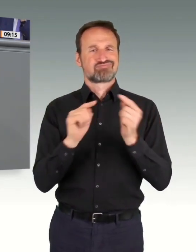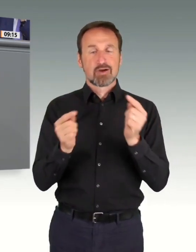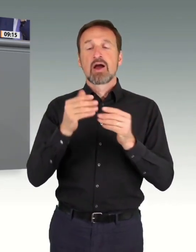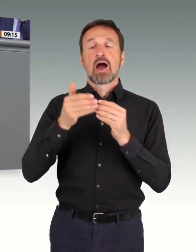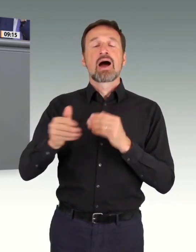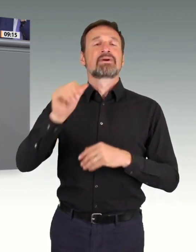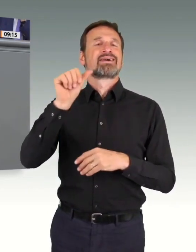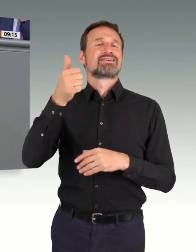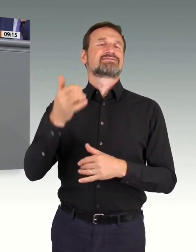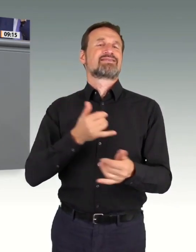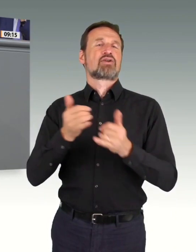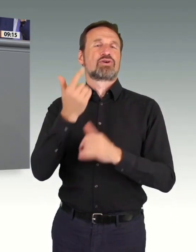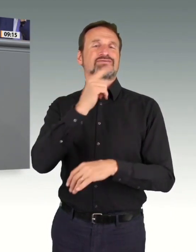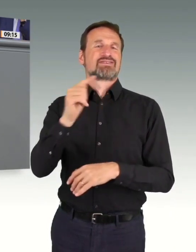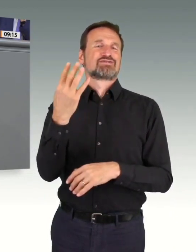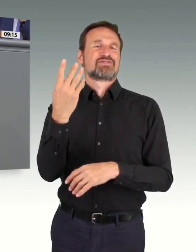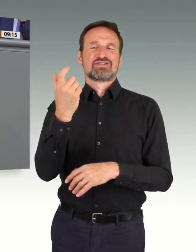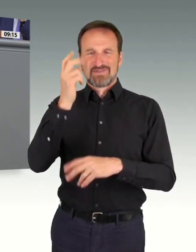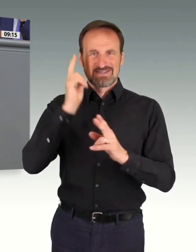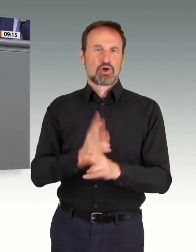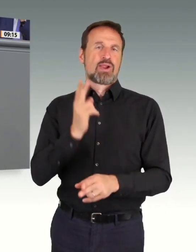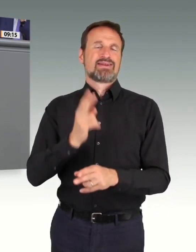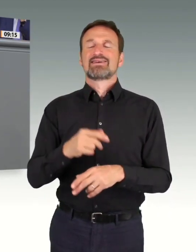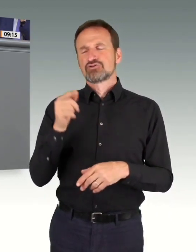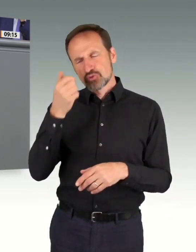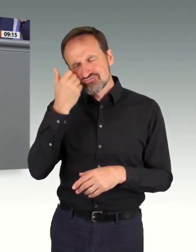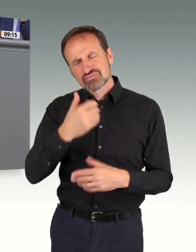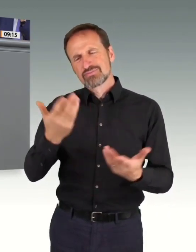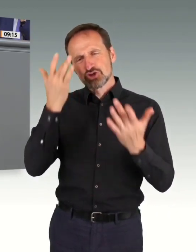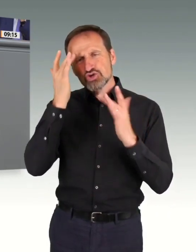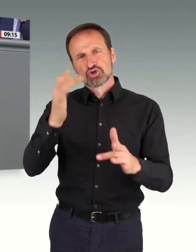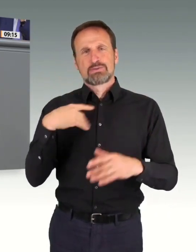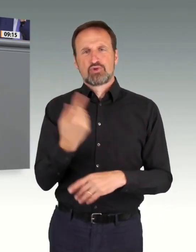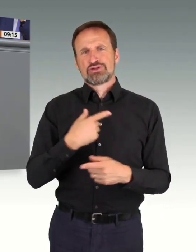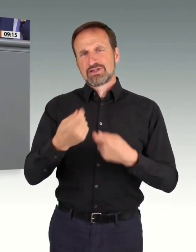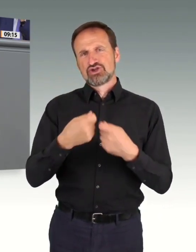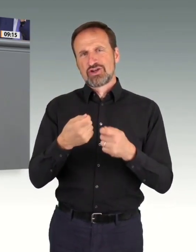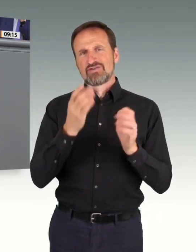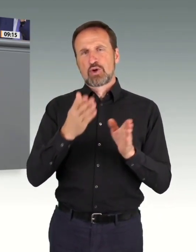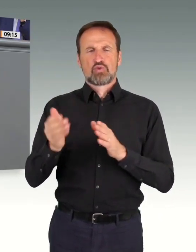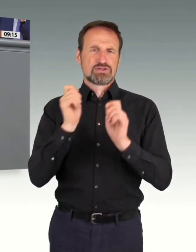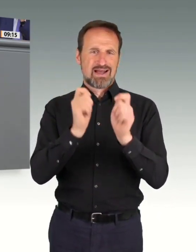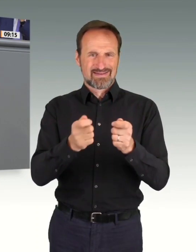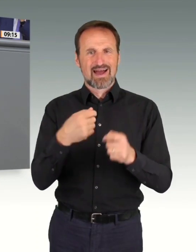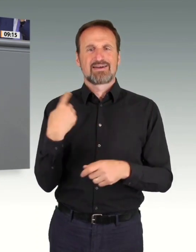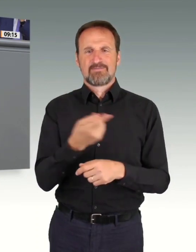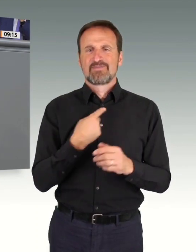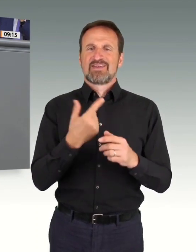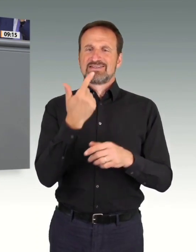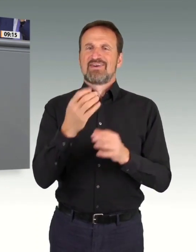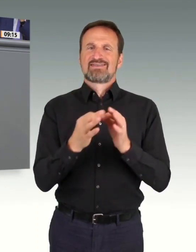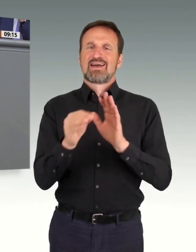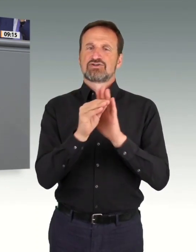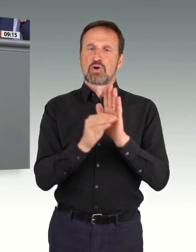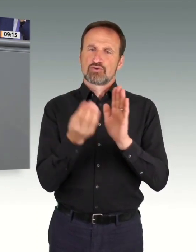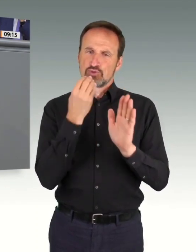bitte ich darum, unserem Geschäftsordnungsantrag zuzustimmen, die beiden Vorlagen, die wir hier beantragen, auf die Tagesordnung des Deutschen Bundestages zu nehmen, damit wir